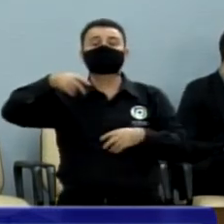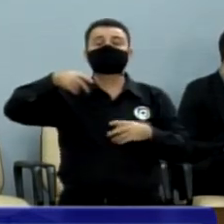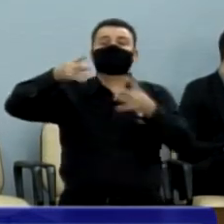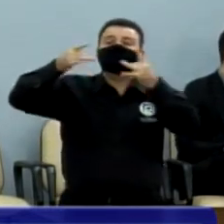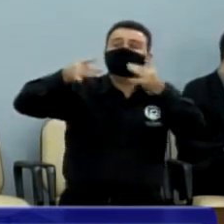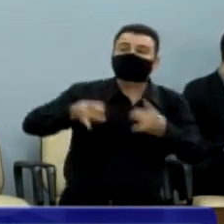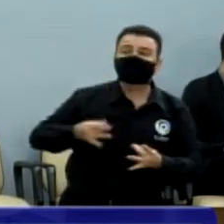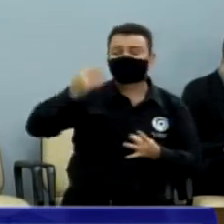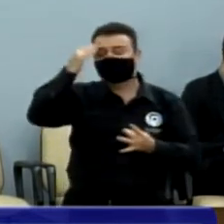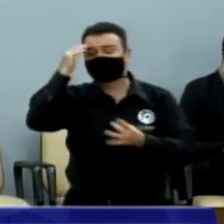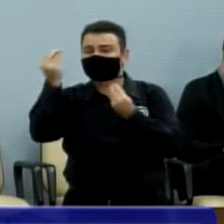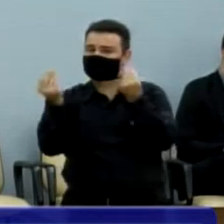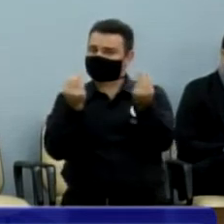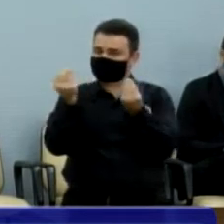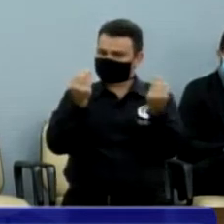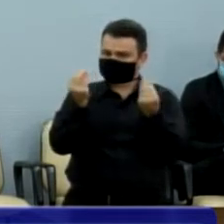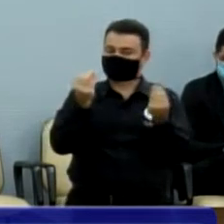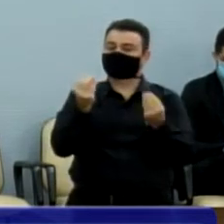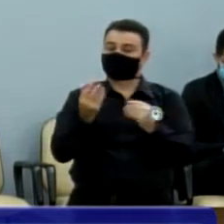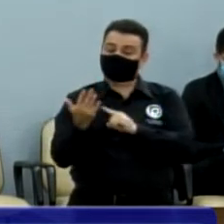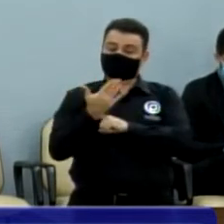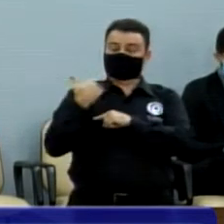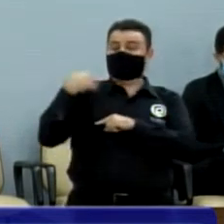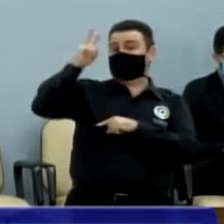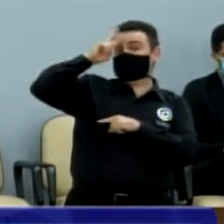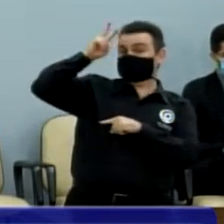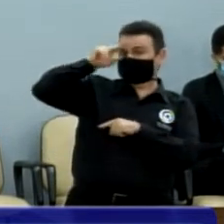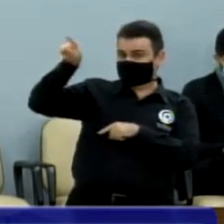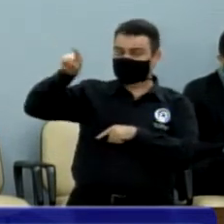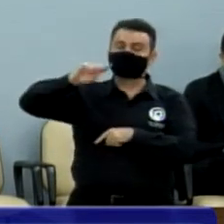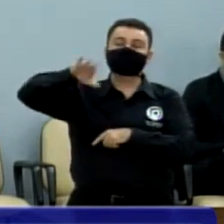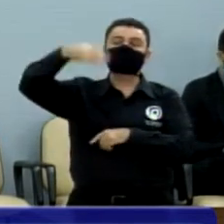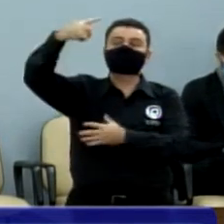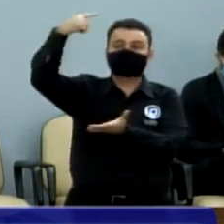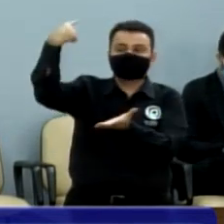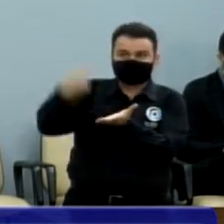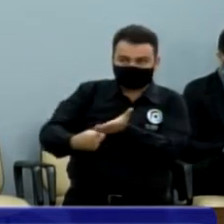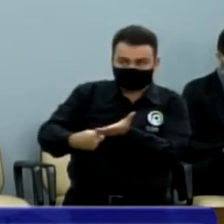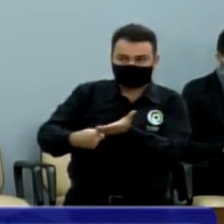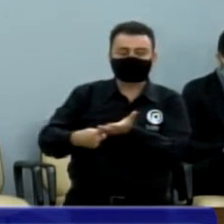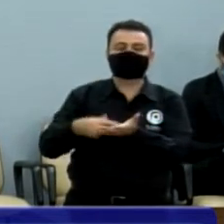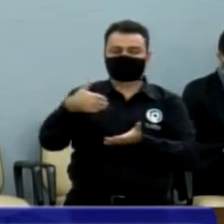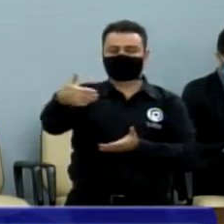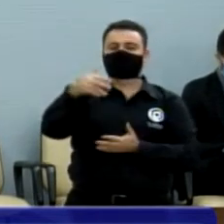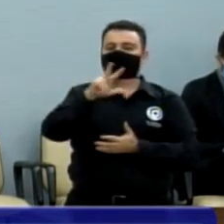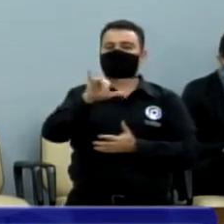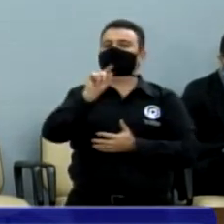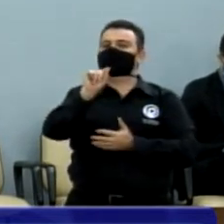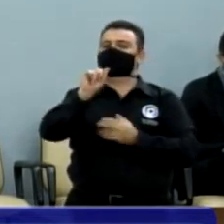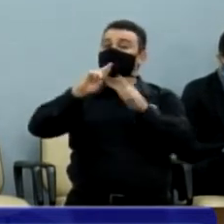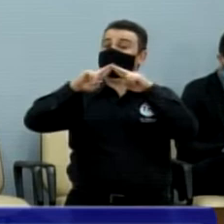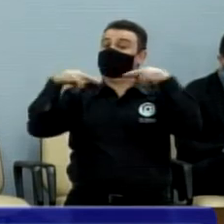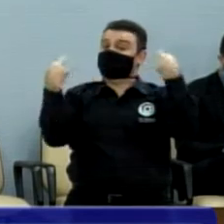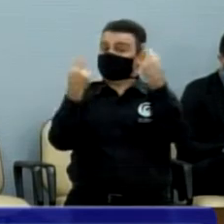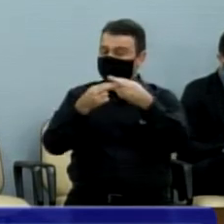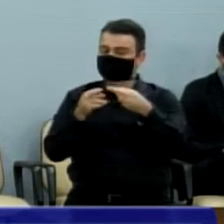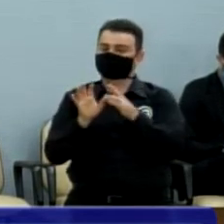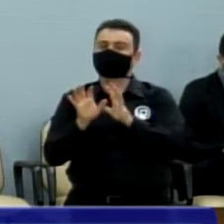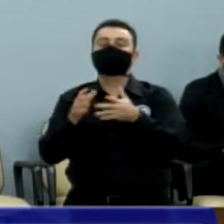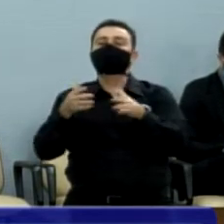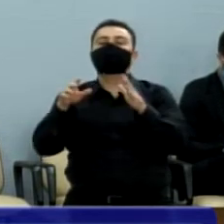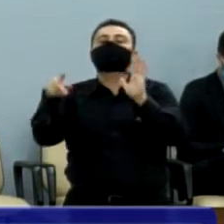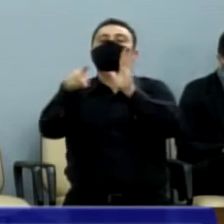pediu para lembrá-lo para que depois a gente marque uma reunião com os representantes das escolas de samba, com os carnavalescos rio-pretenses.